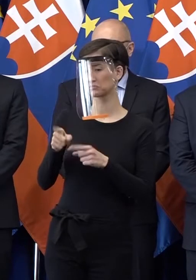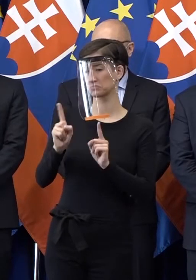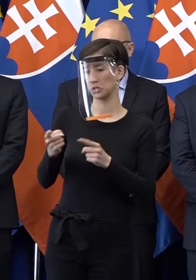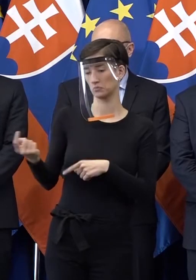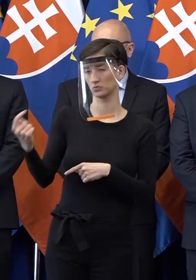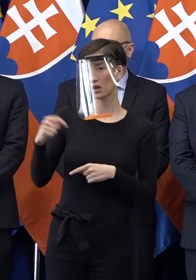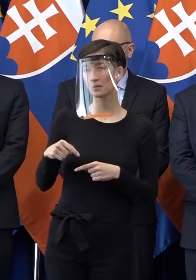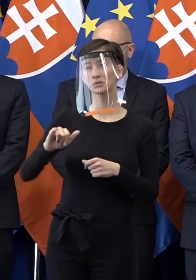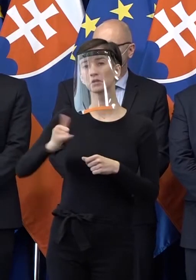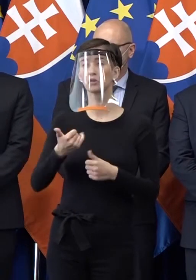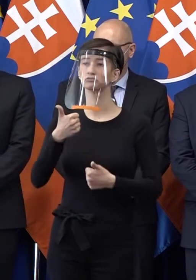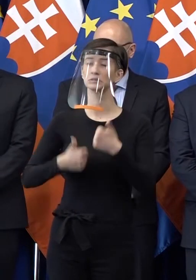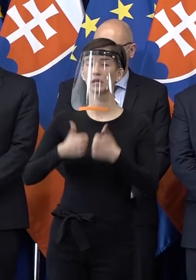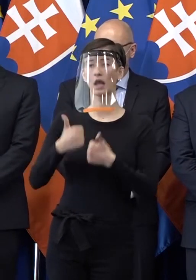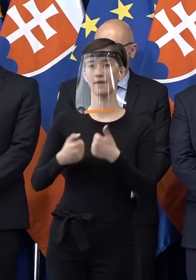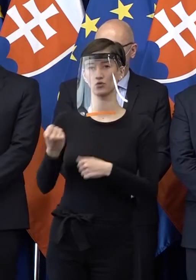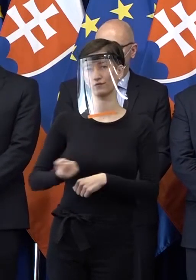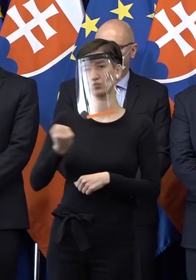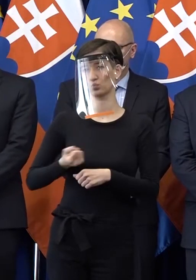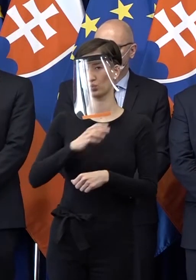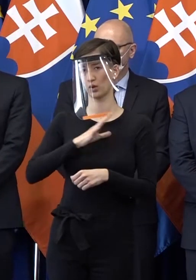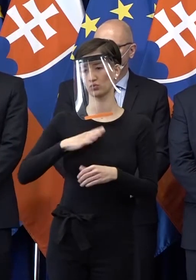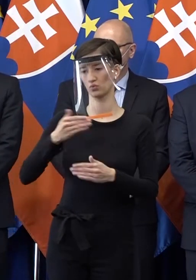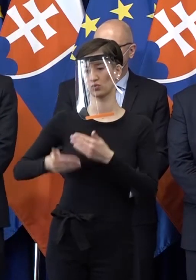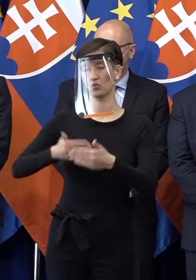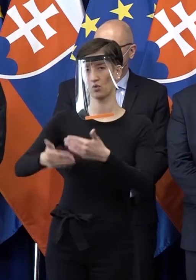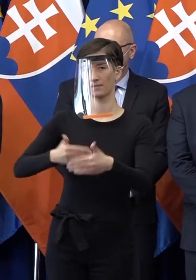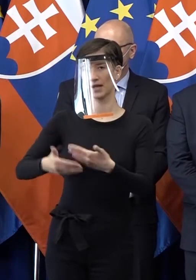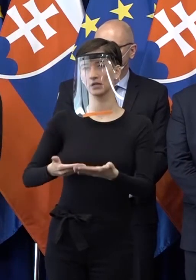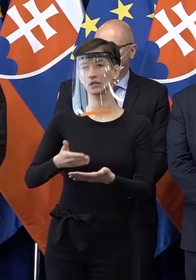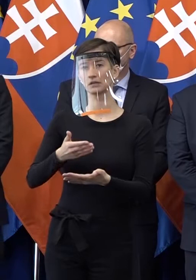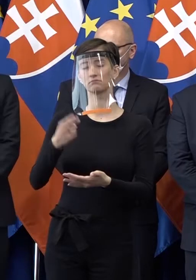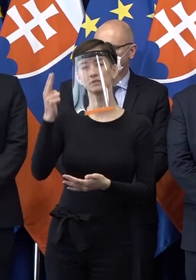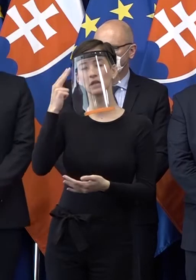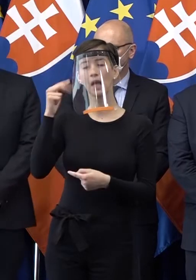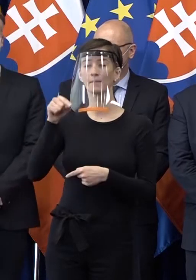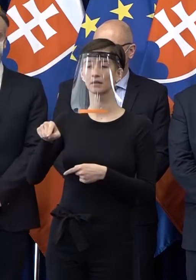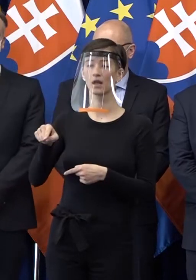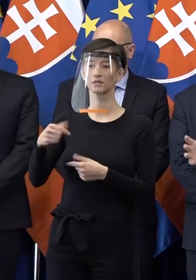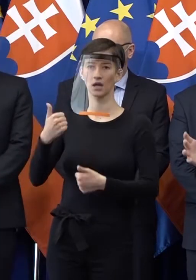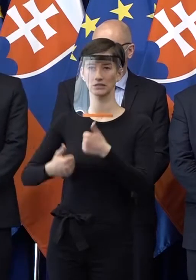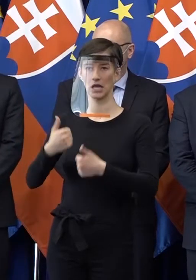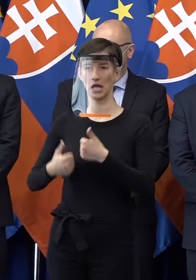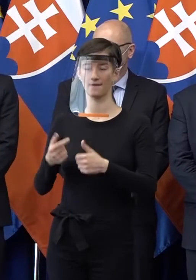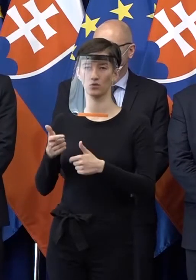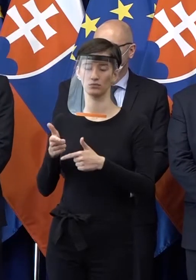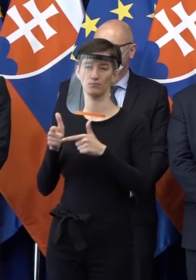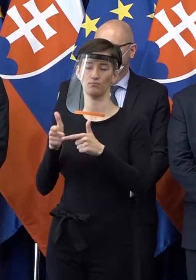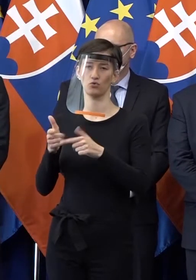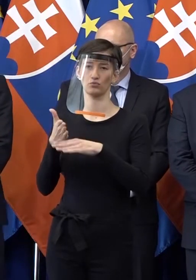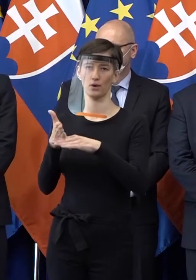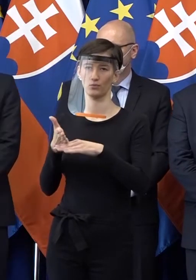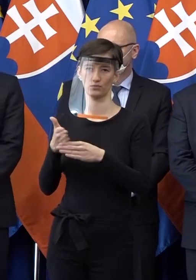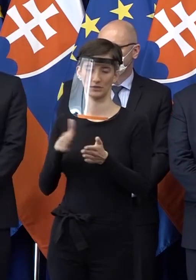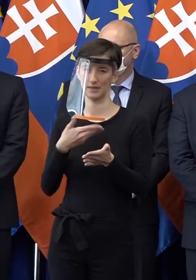zákazky ešte na dva roky dopredu a budú naplno na tri smeny vyrábať ešte za dva roky, lebo jednoducho majú toľko zákaziek z